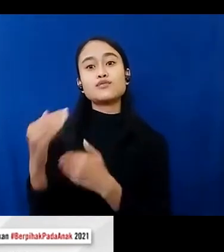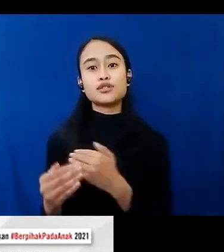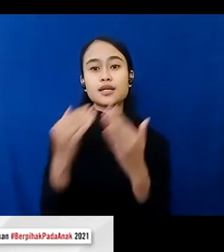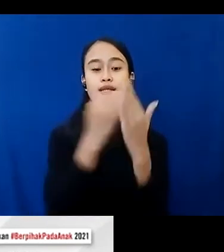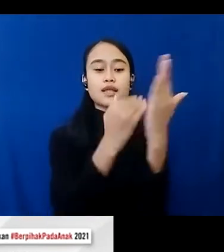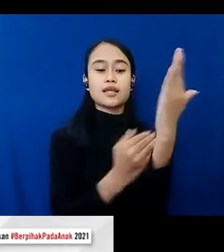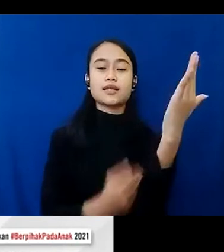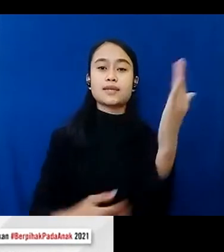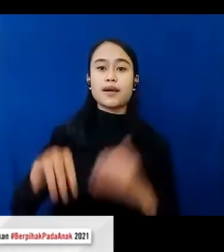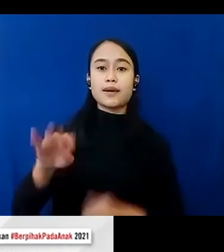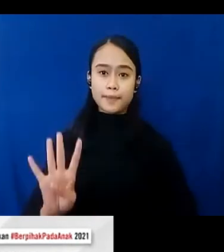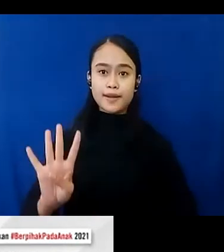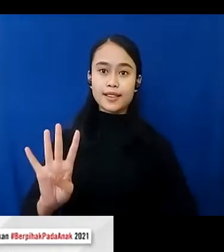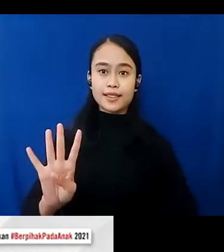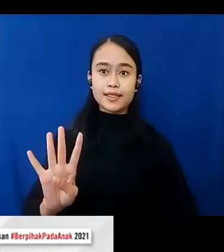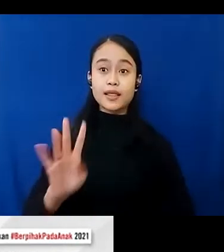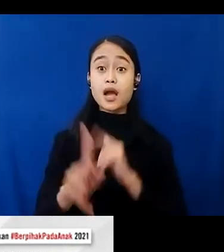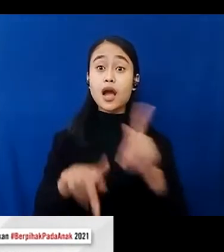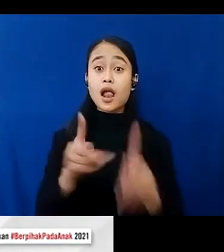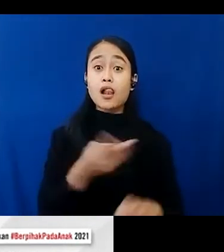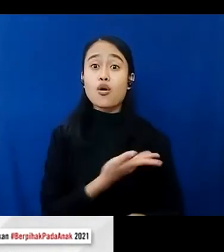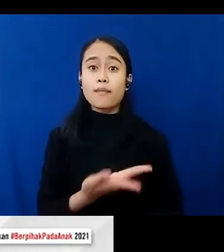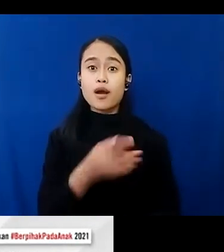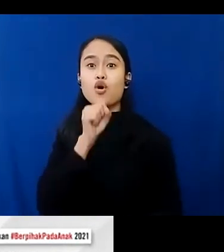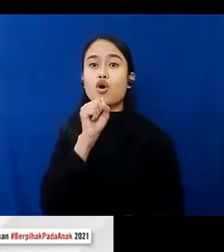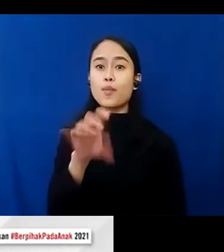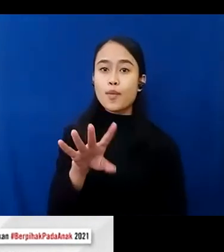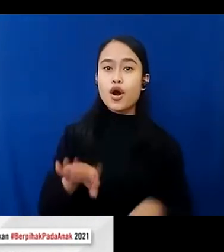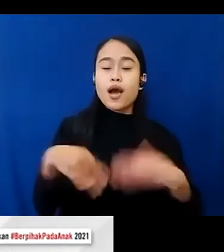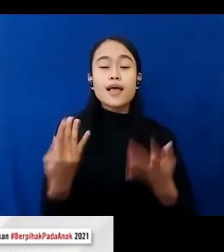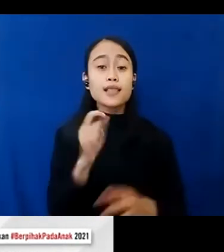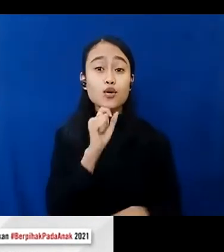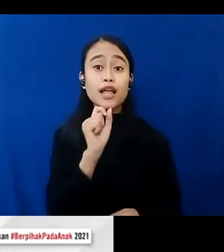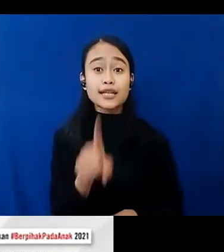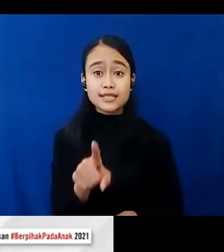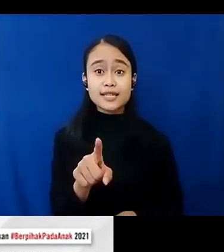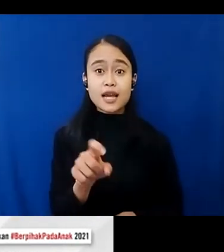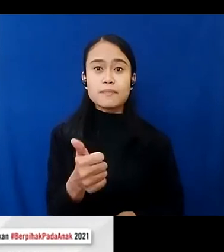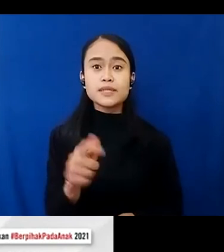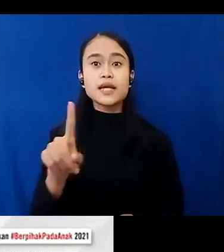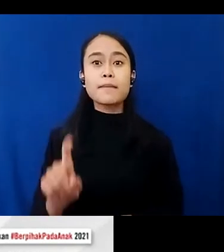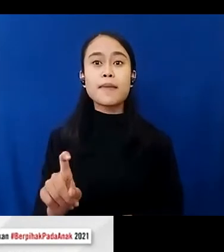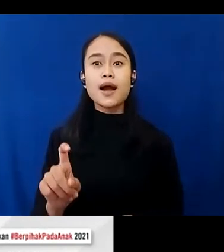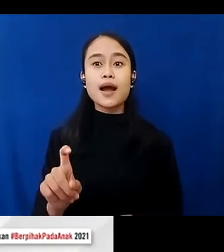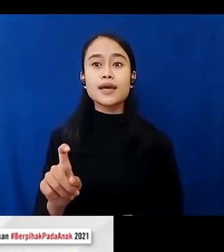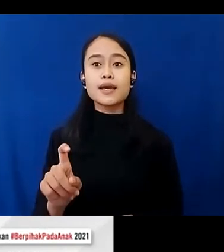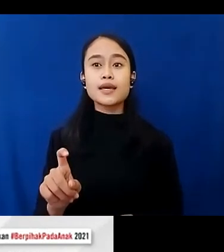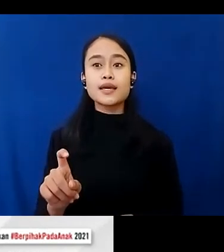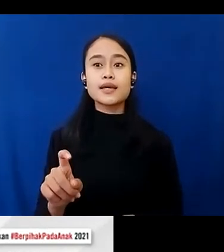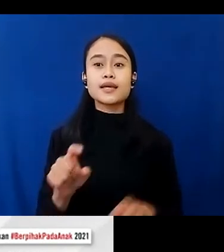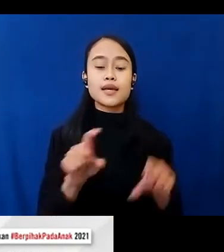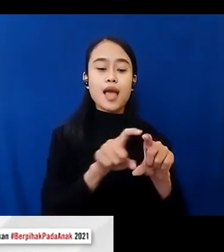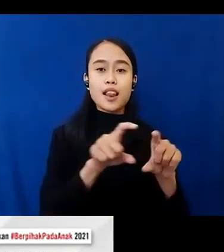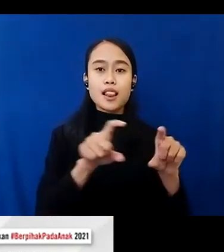dalam menyampaikan sesuatu atau bertanya, ini kami mohon untuk menggunakan kalimat yang